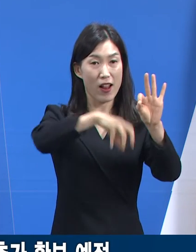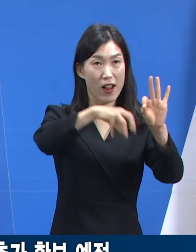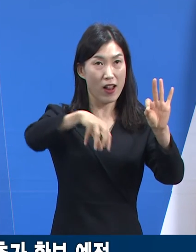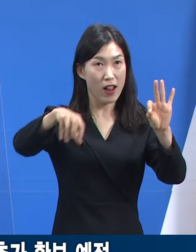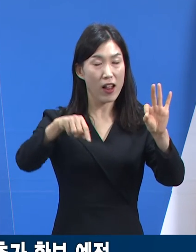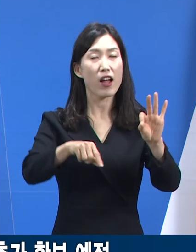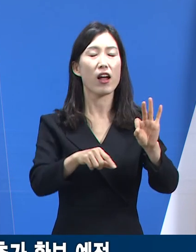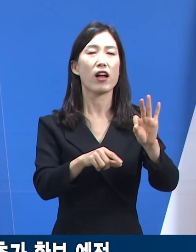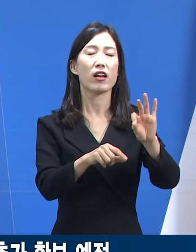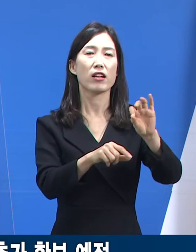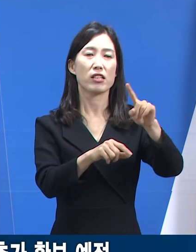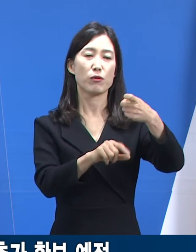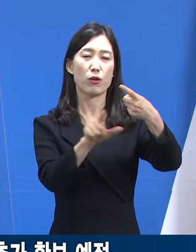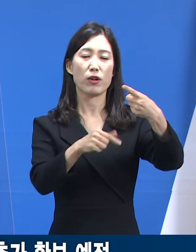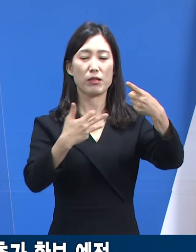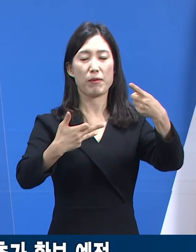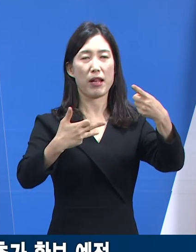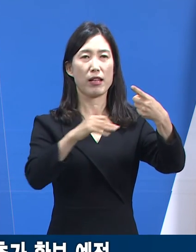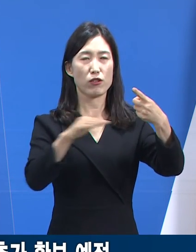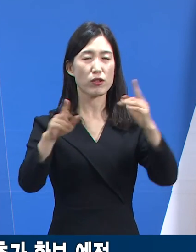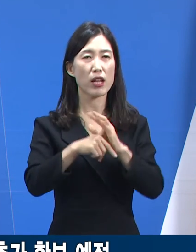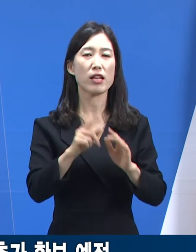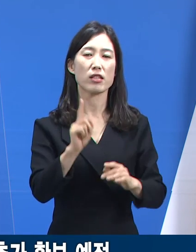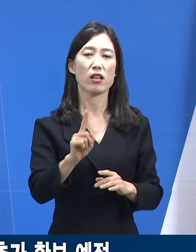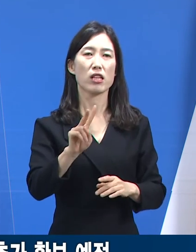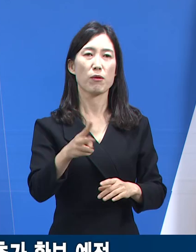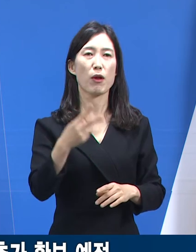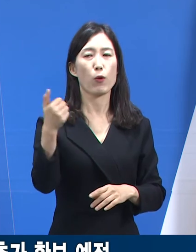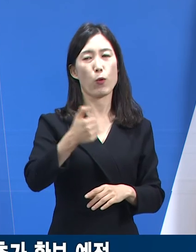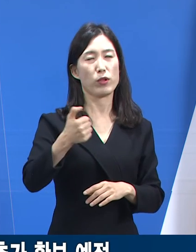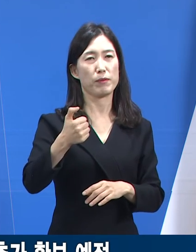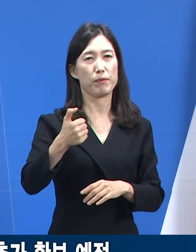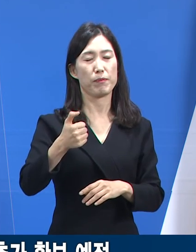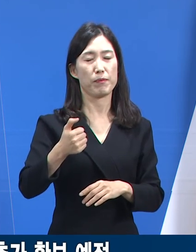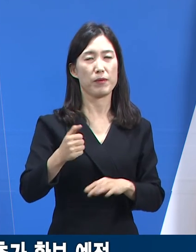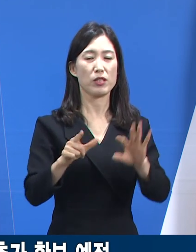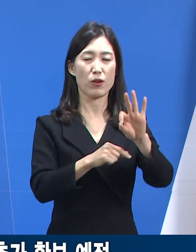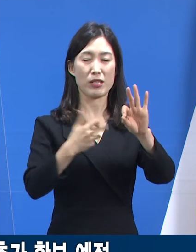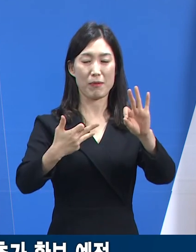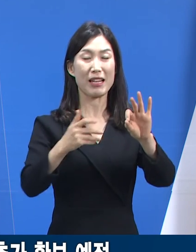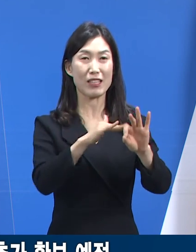18일 18시 기준 1,251명이 입소해 있습니다.